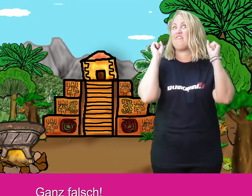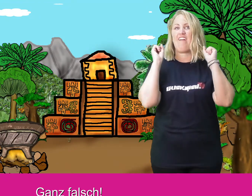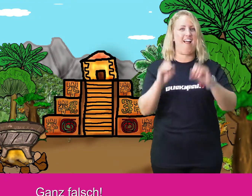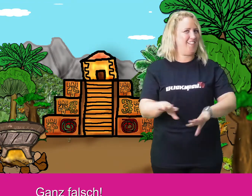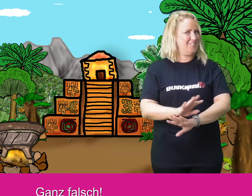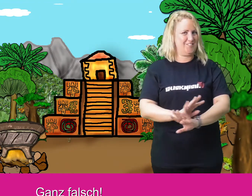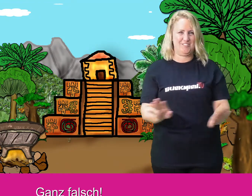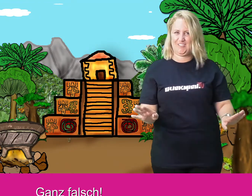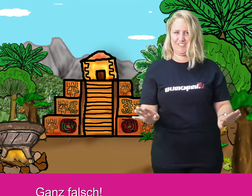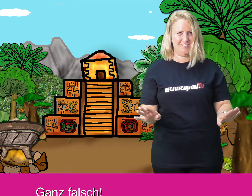Ganz falsch.